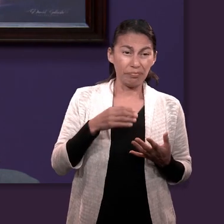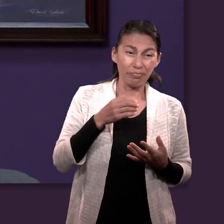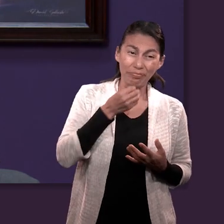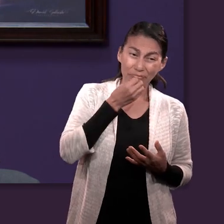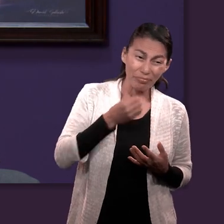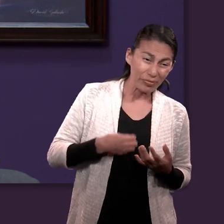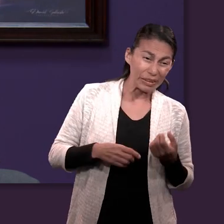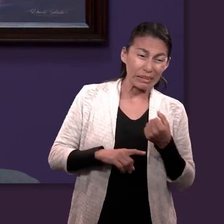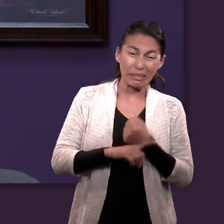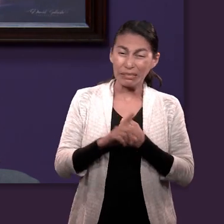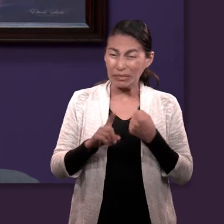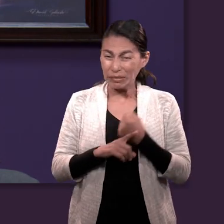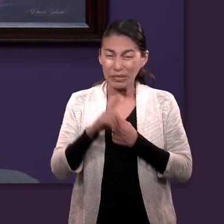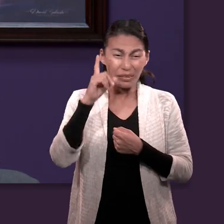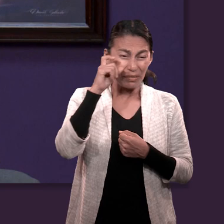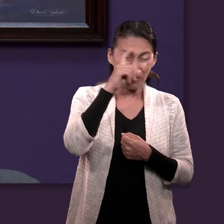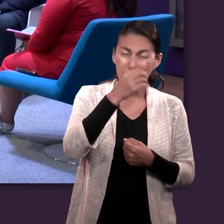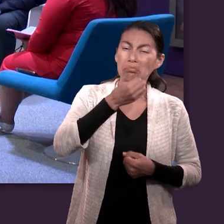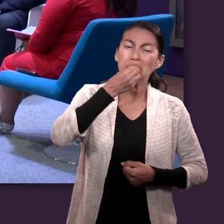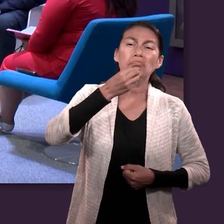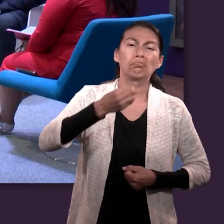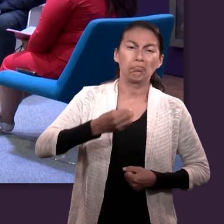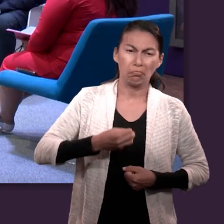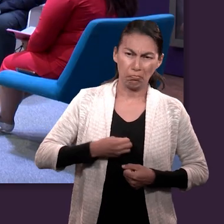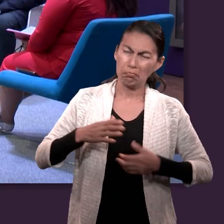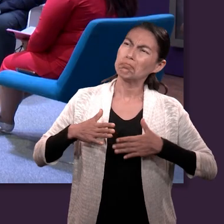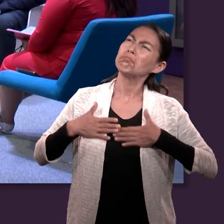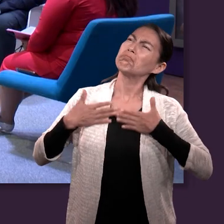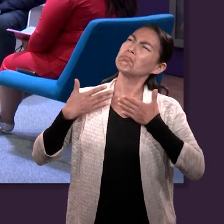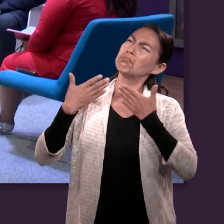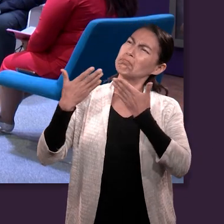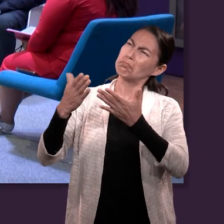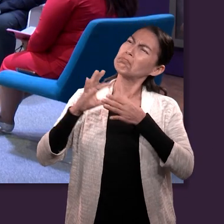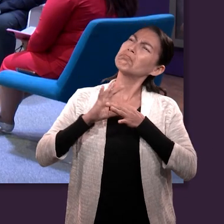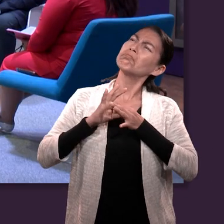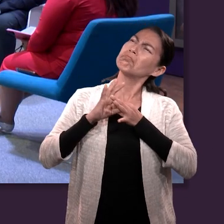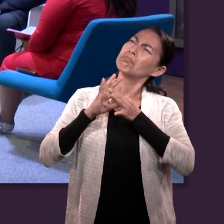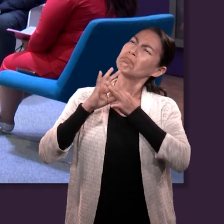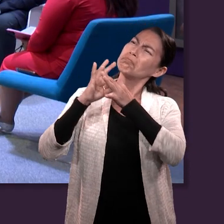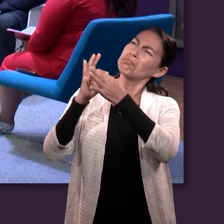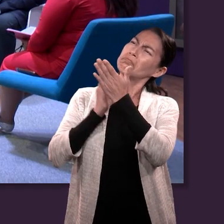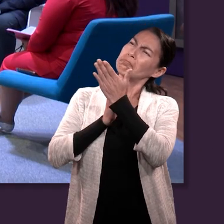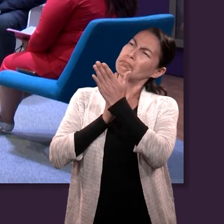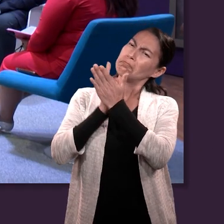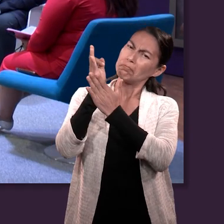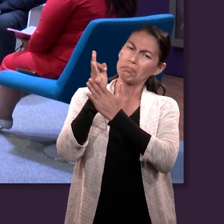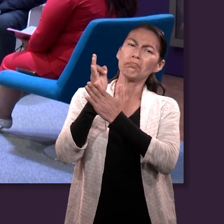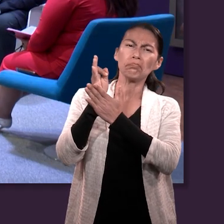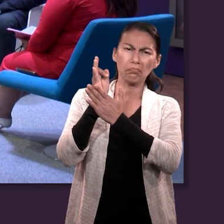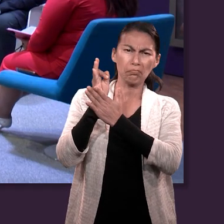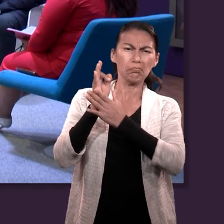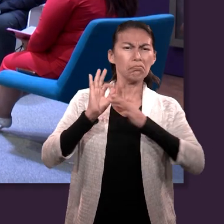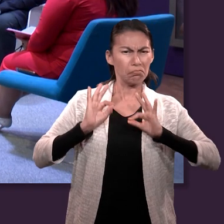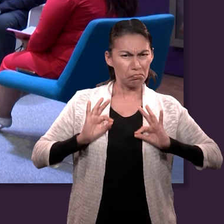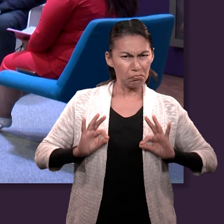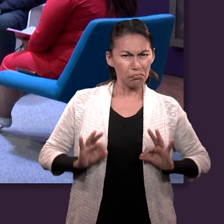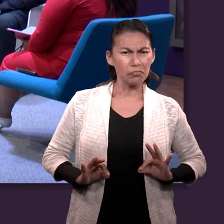enfrentaba, él podía mantenerse ahora sí calmado porque